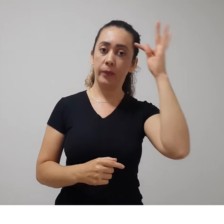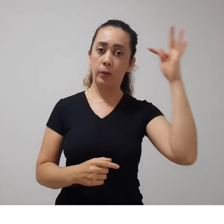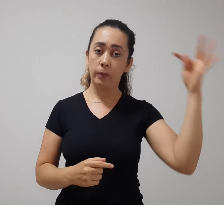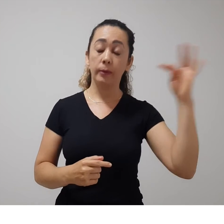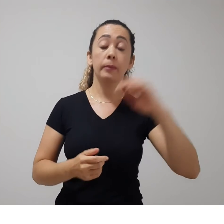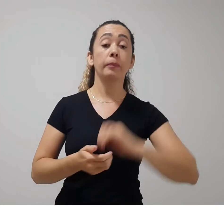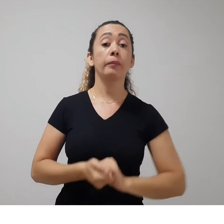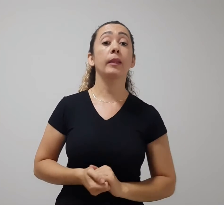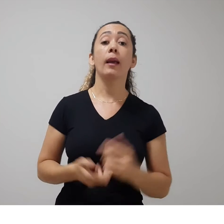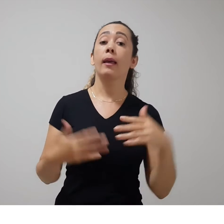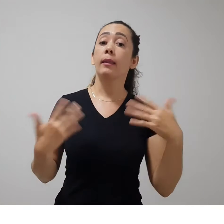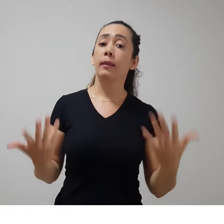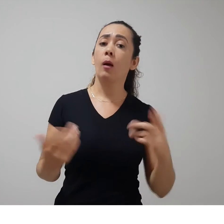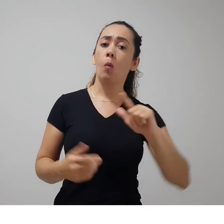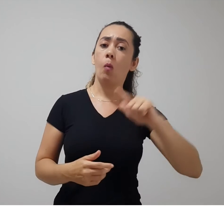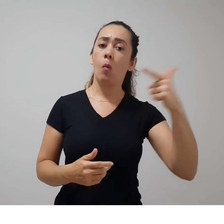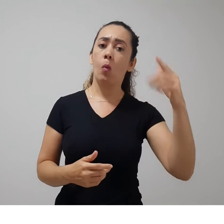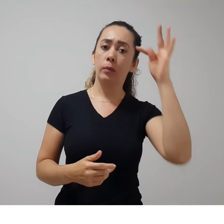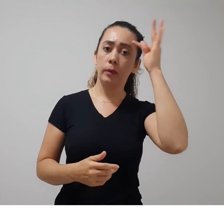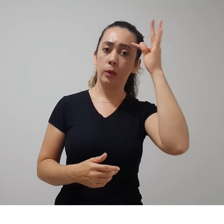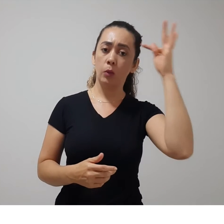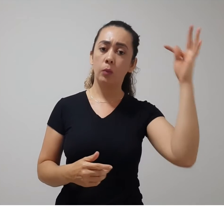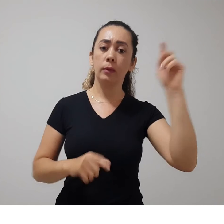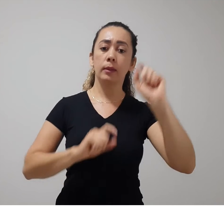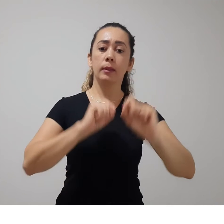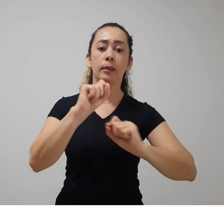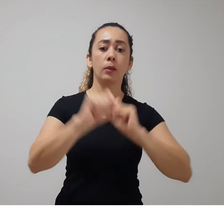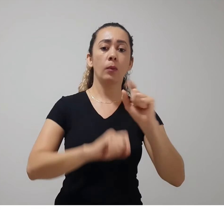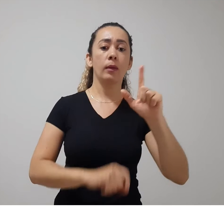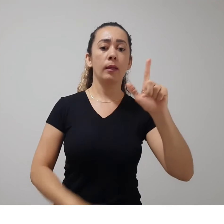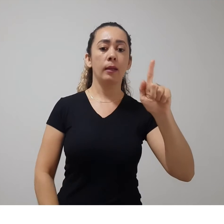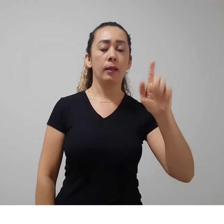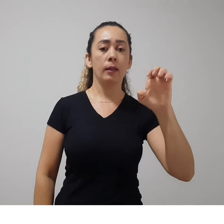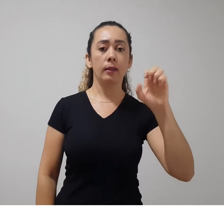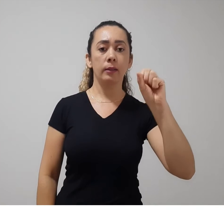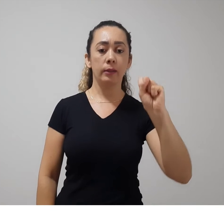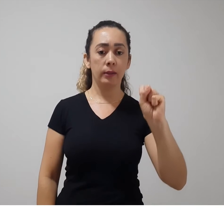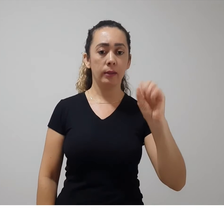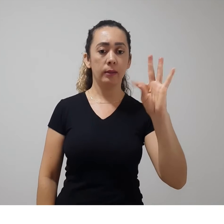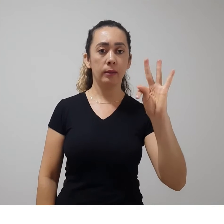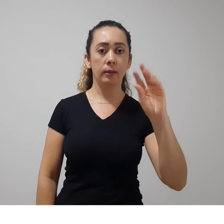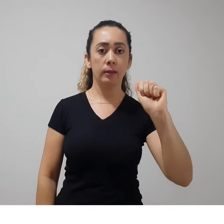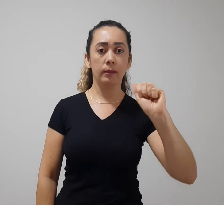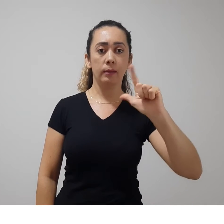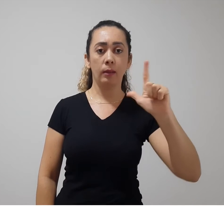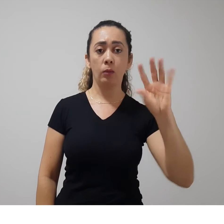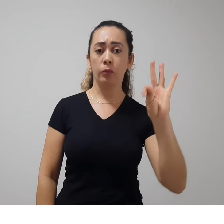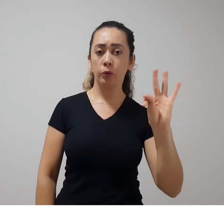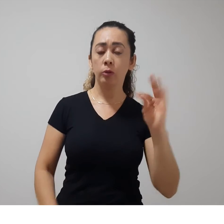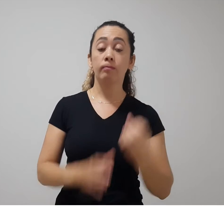Uma outra teoria é chamada Gestalt ou Gestalt. Ela surge na Europa e ela vem justamente